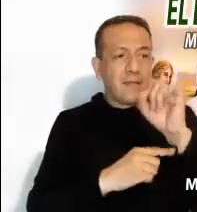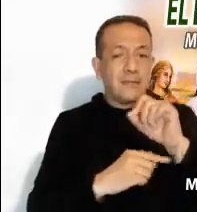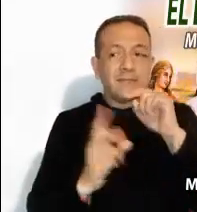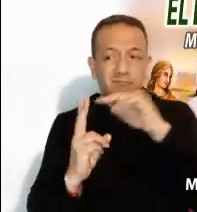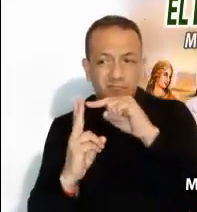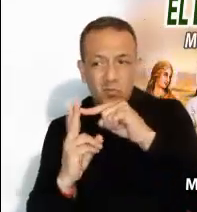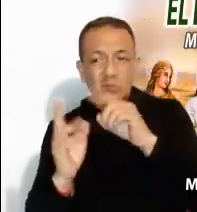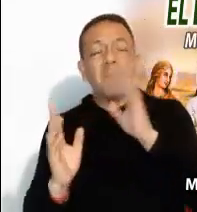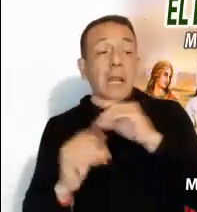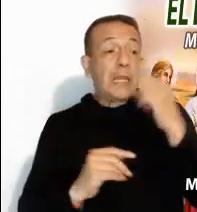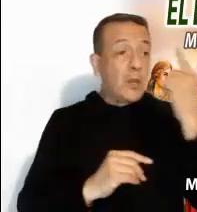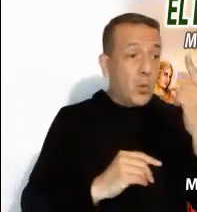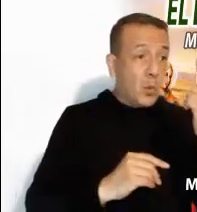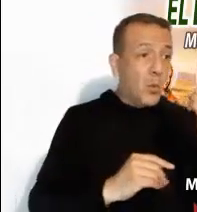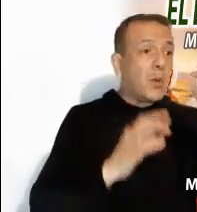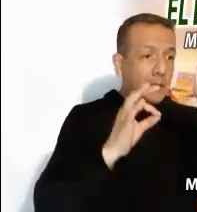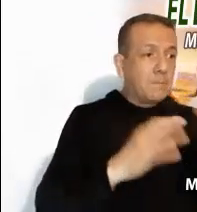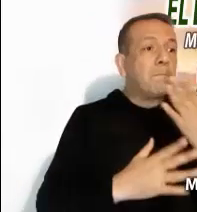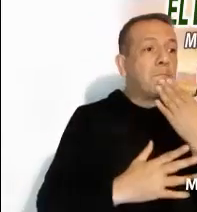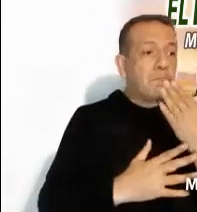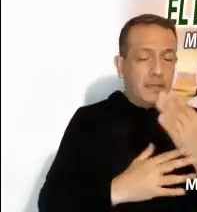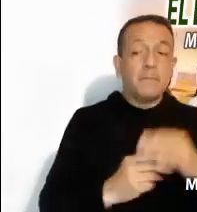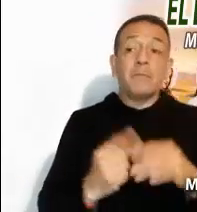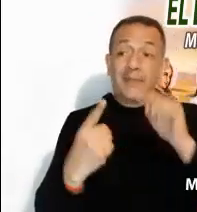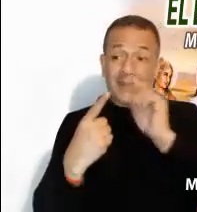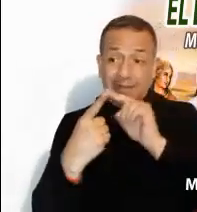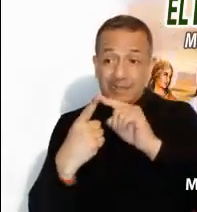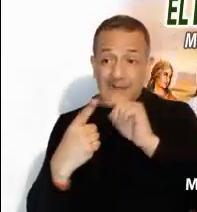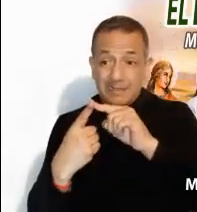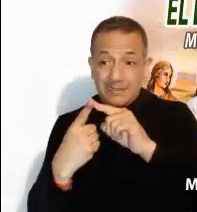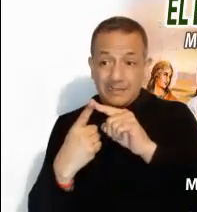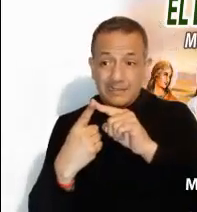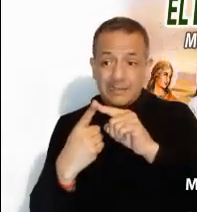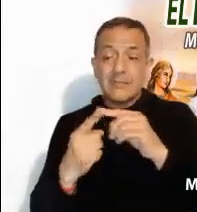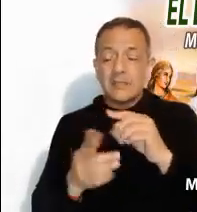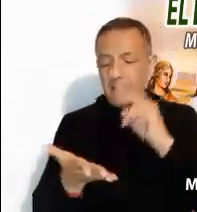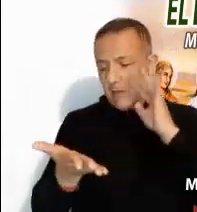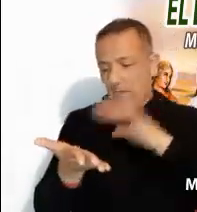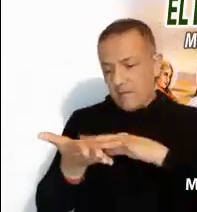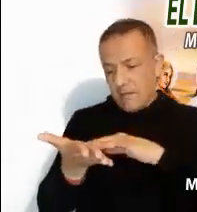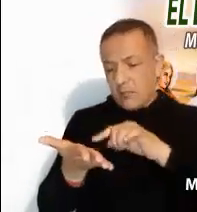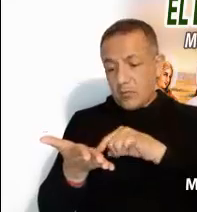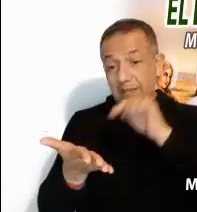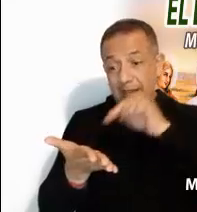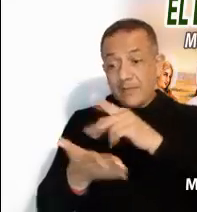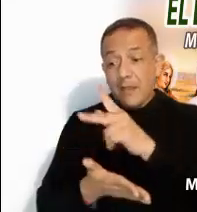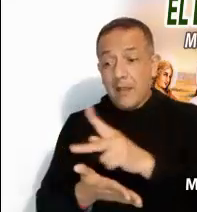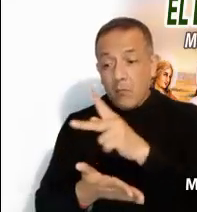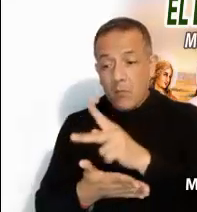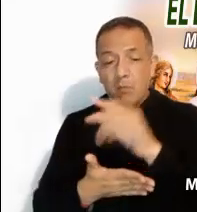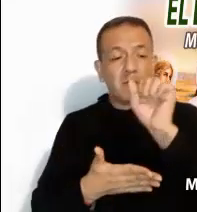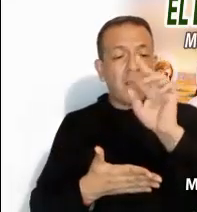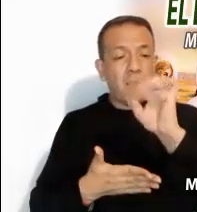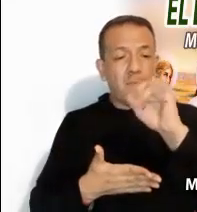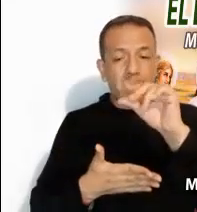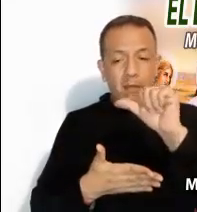esperanza. La primera realidad que salta a nuestra vista son las puertas cerradas para Jesús en